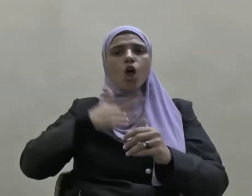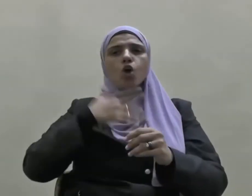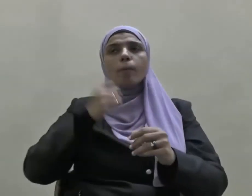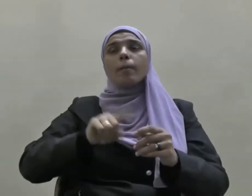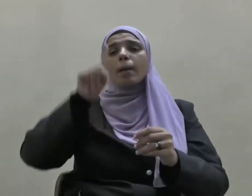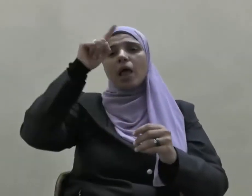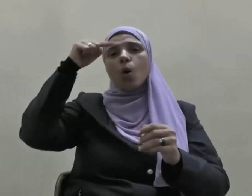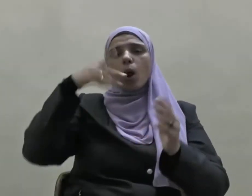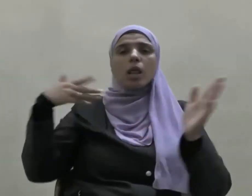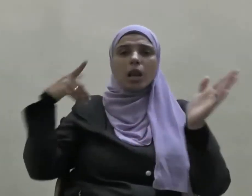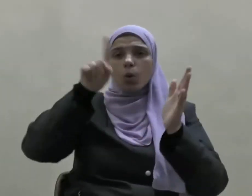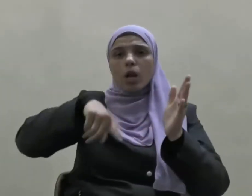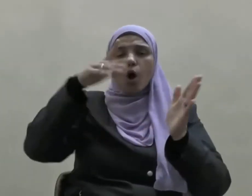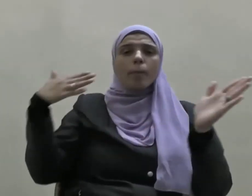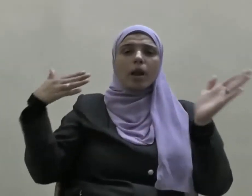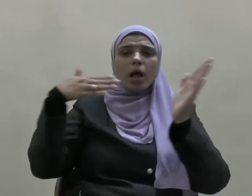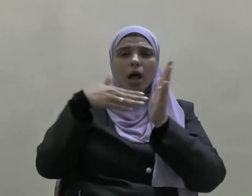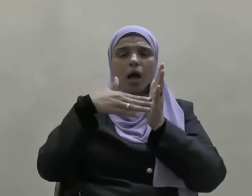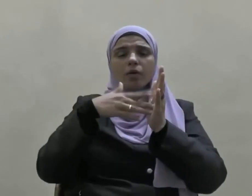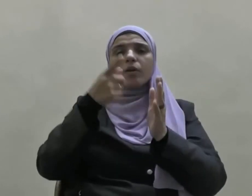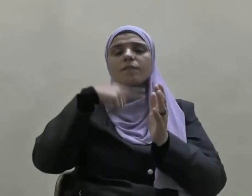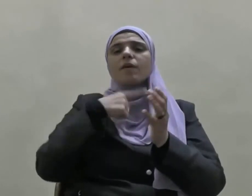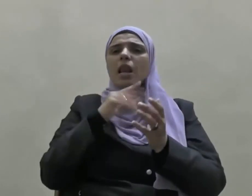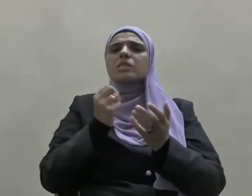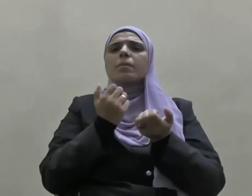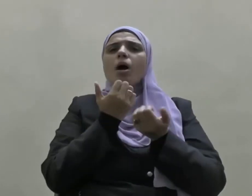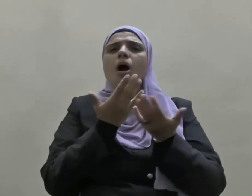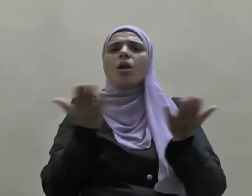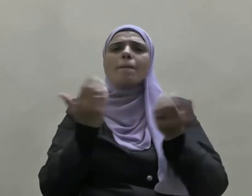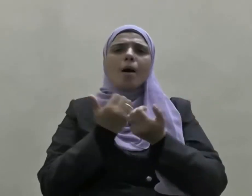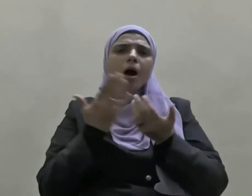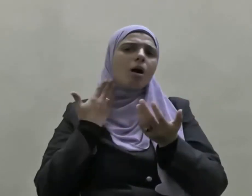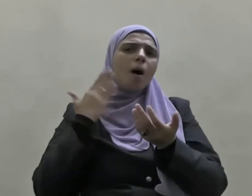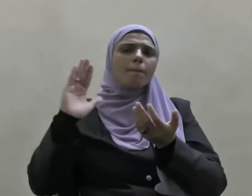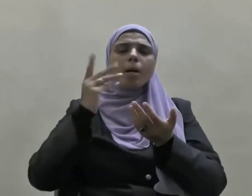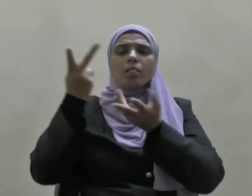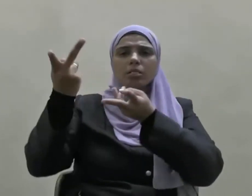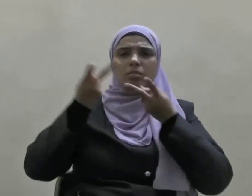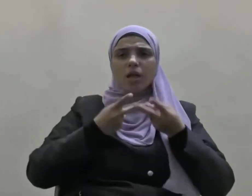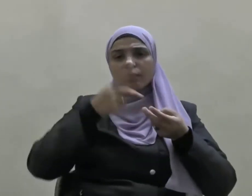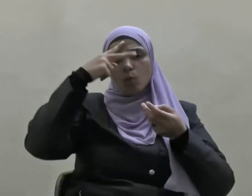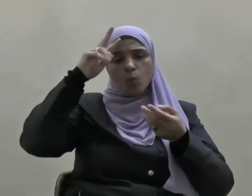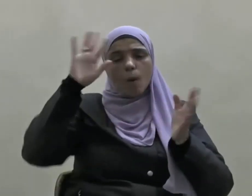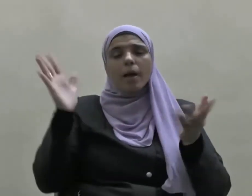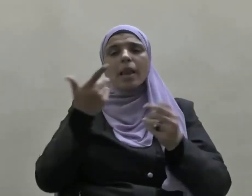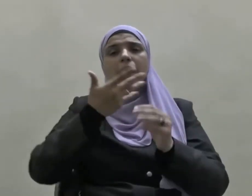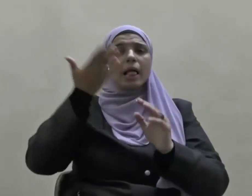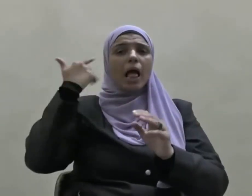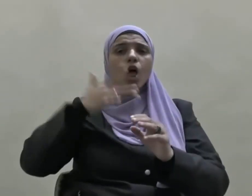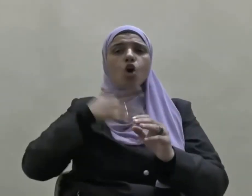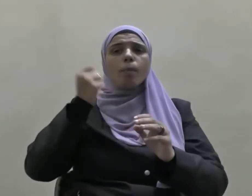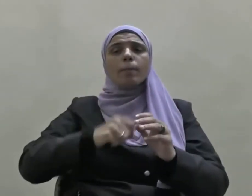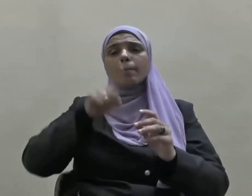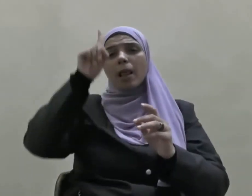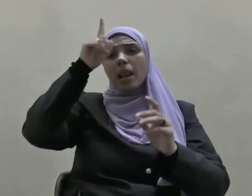كان يؤمن بالله واليوم الآخر فليكرم ضيفه ومن كان يؤمن بالله